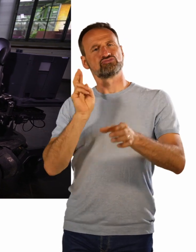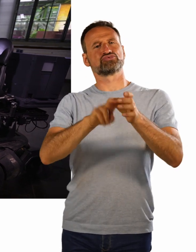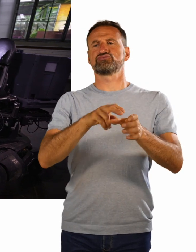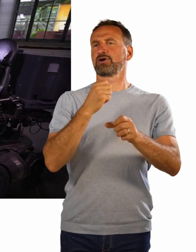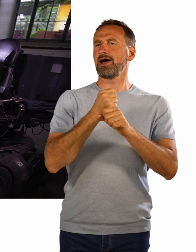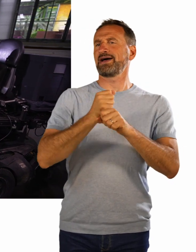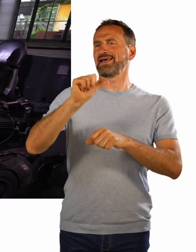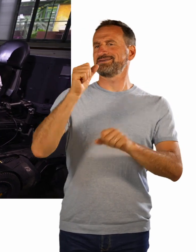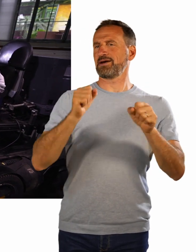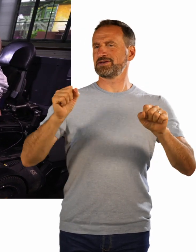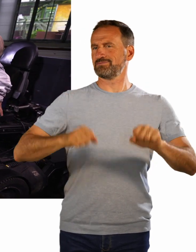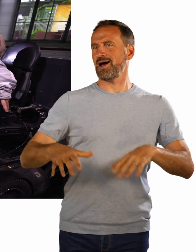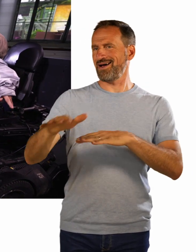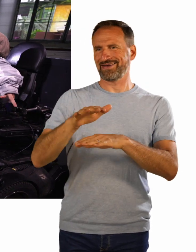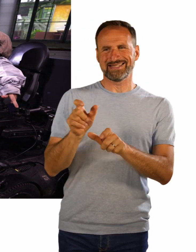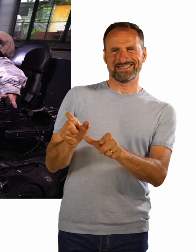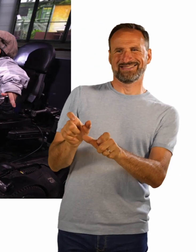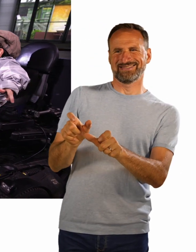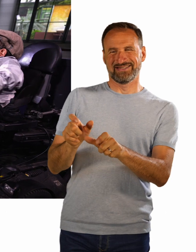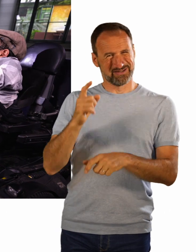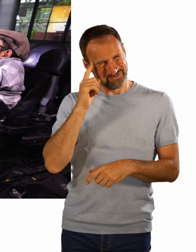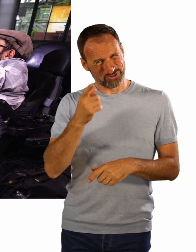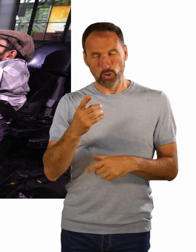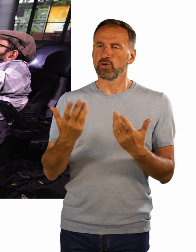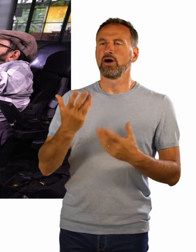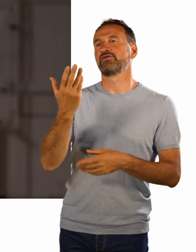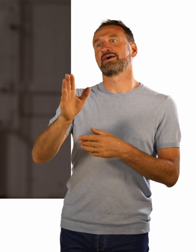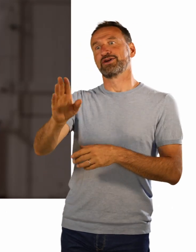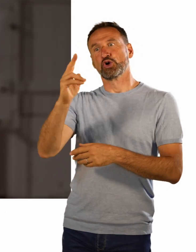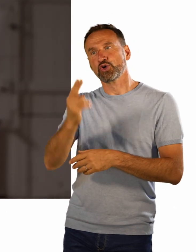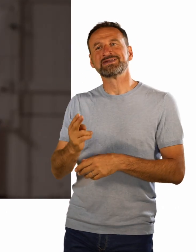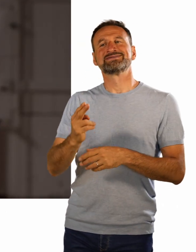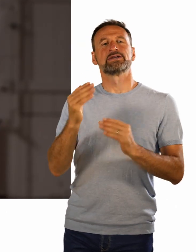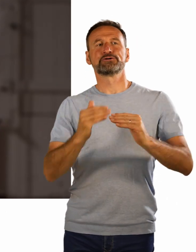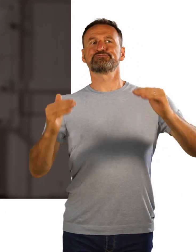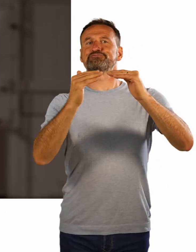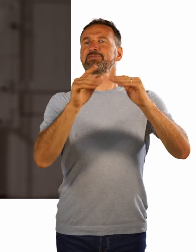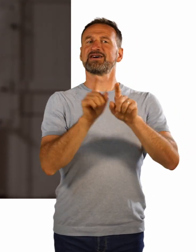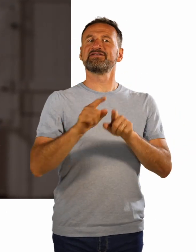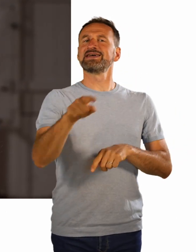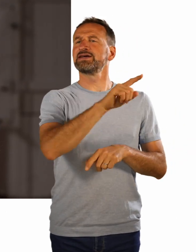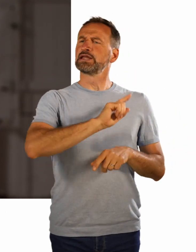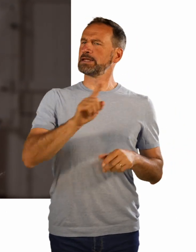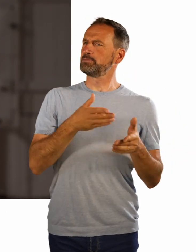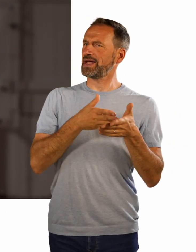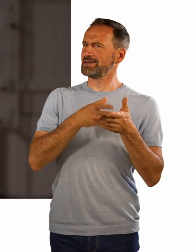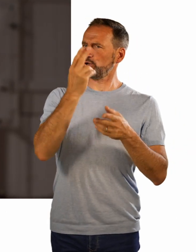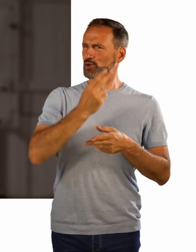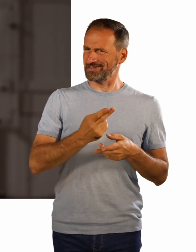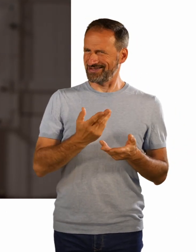behinderten KünstlerInnen nicht als gleichwertig gesehen wird? Ich habe manchmal das Gefühl, dass die Leute, die diese Werkstätten betreiben,